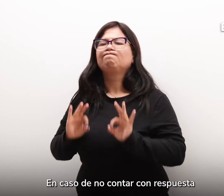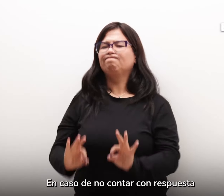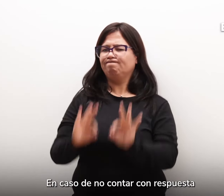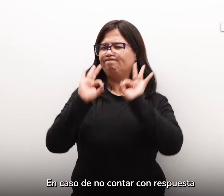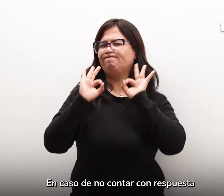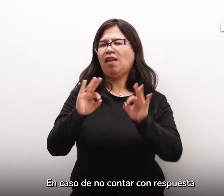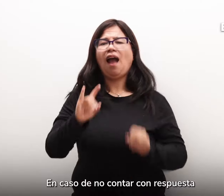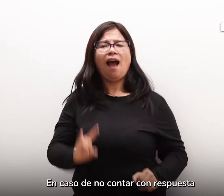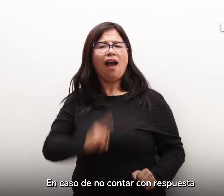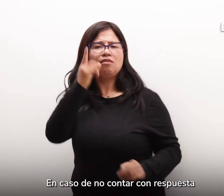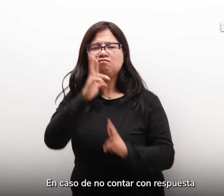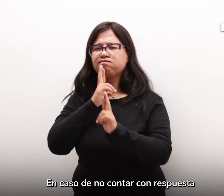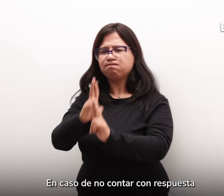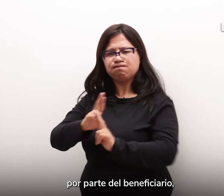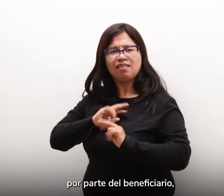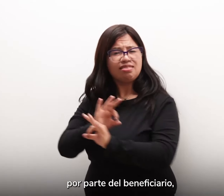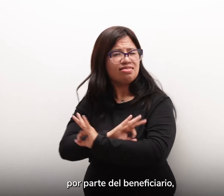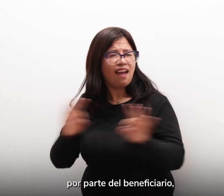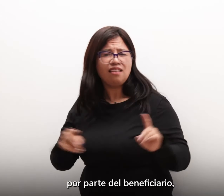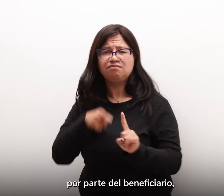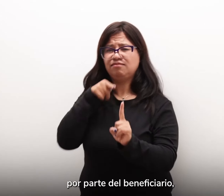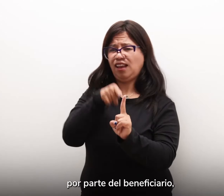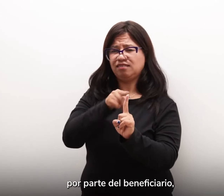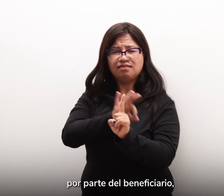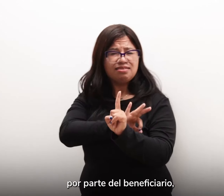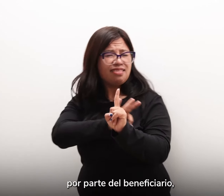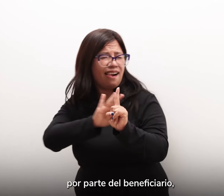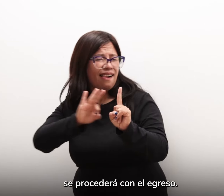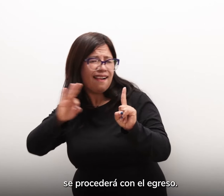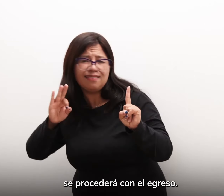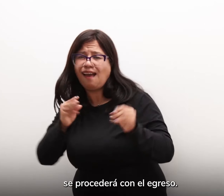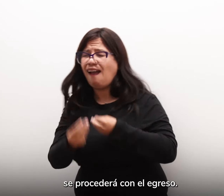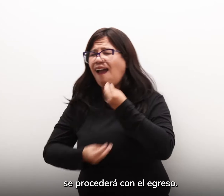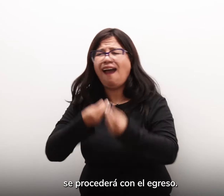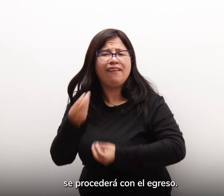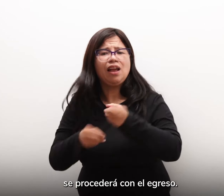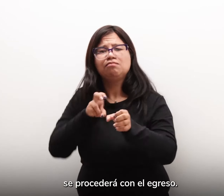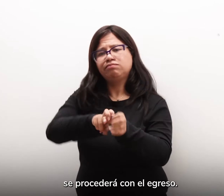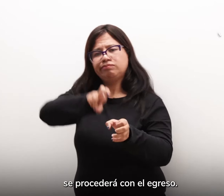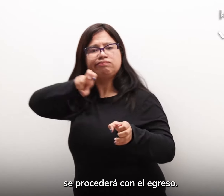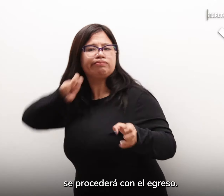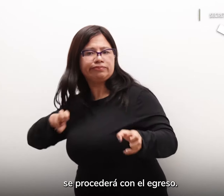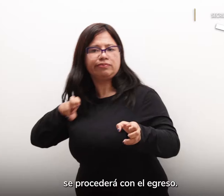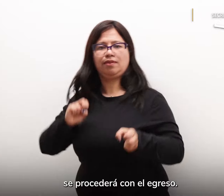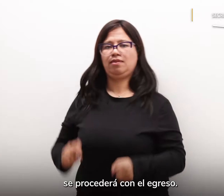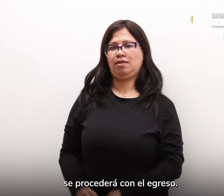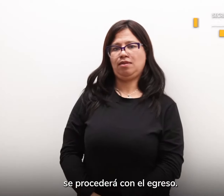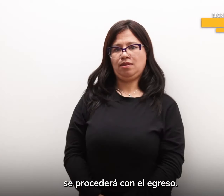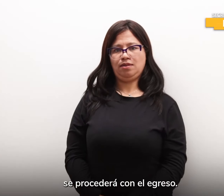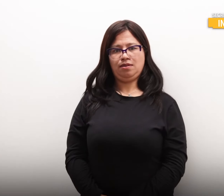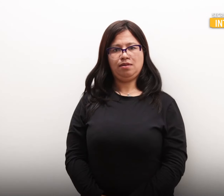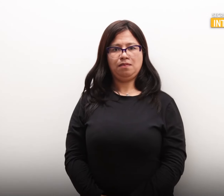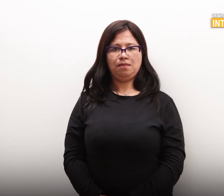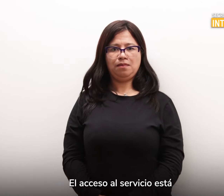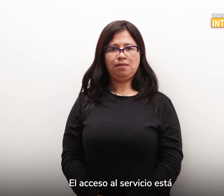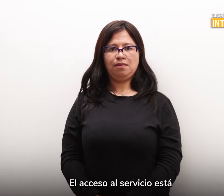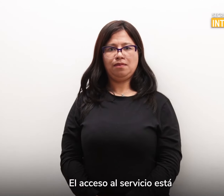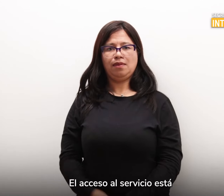caso de no contar con respuesta por parte del beneficiario Se procederá con el egreso El acceso